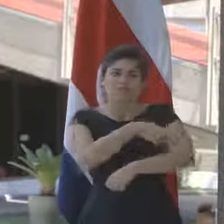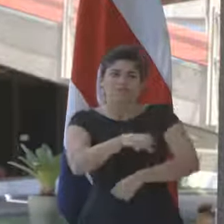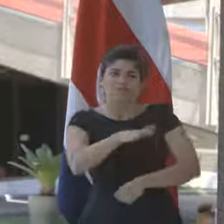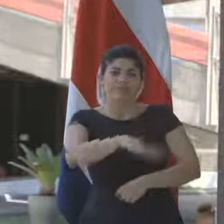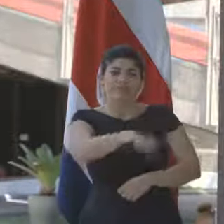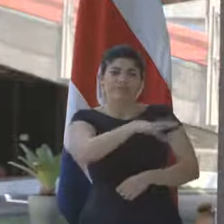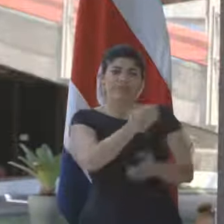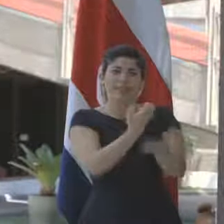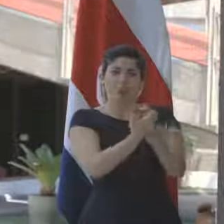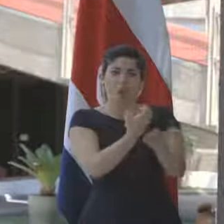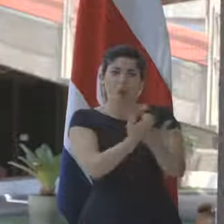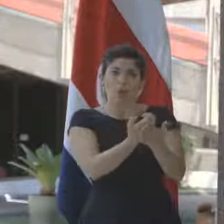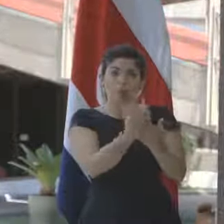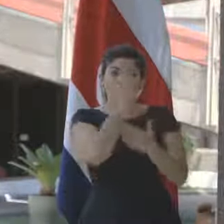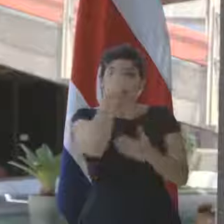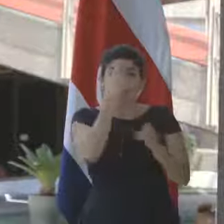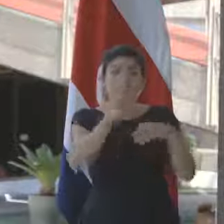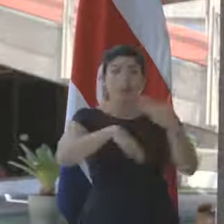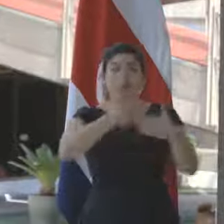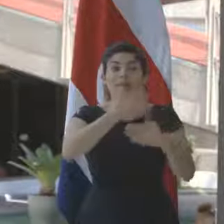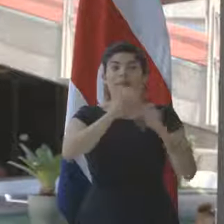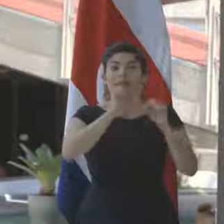economía para crecer.